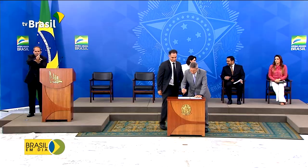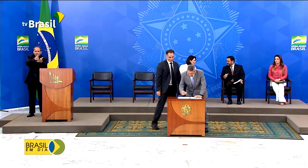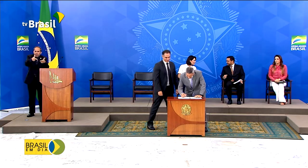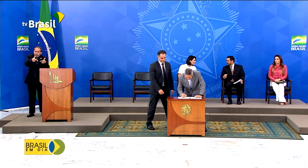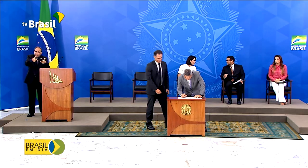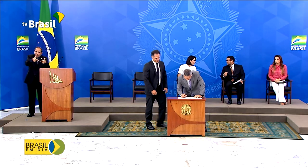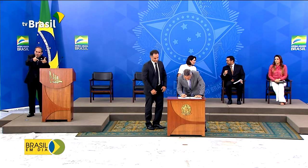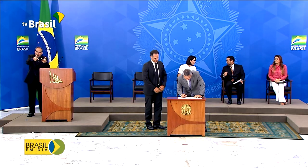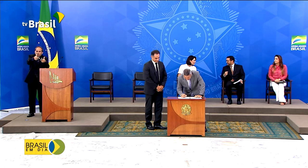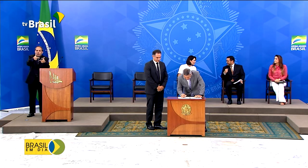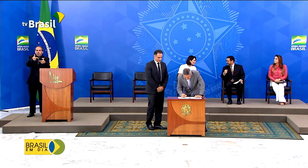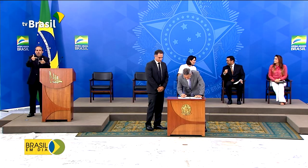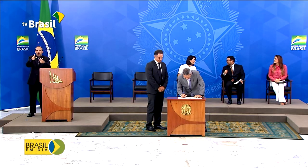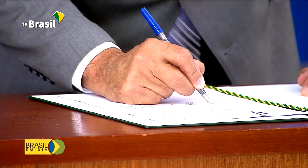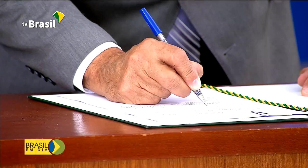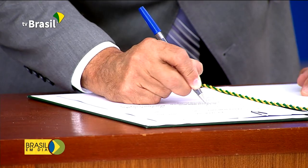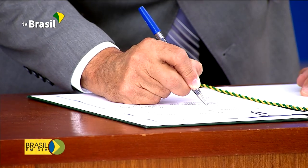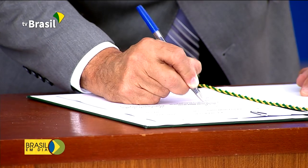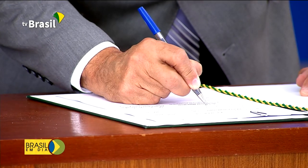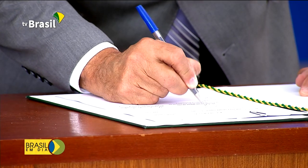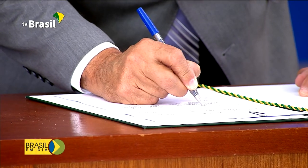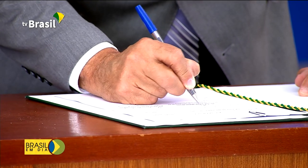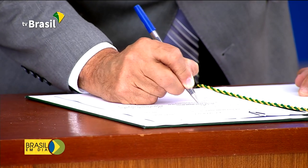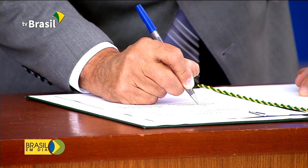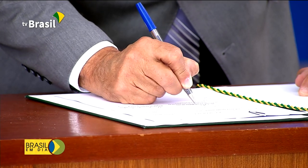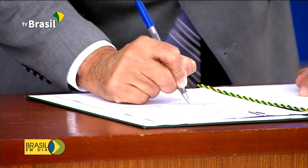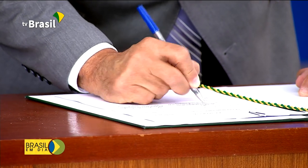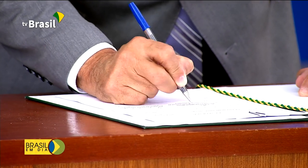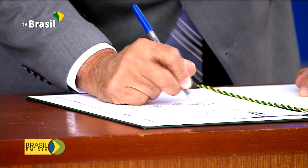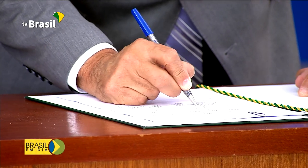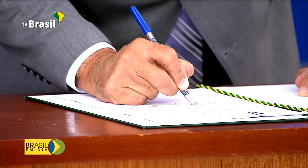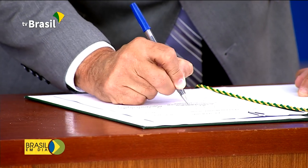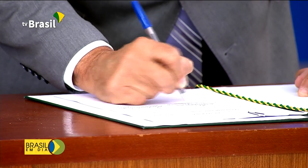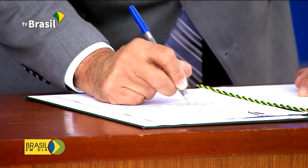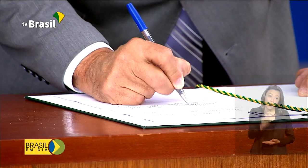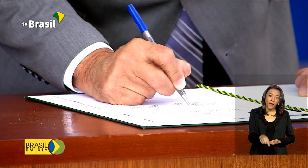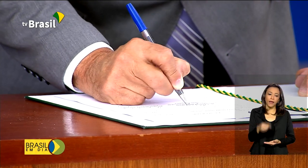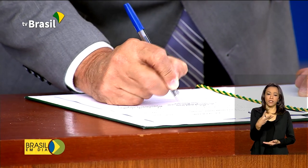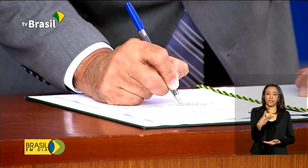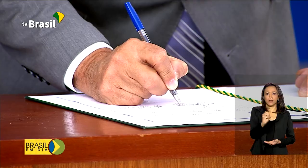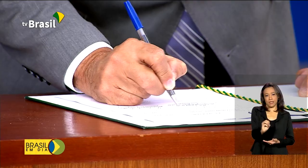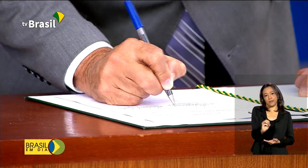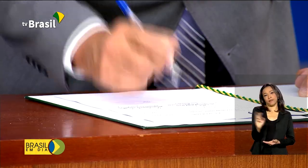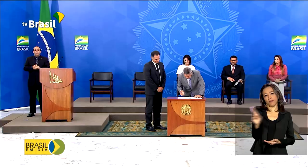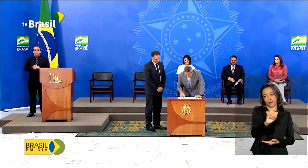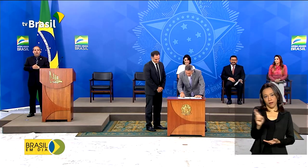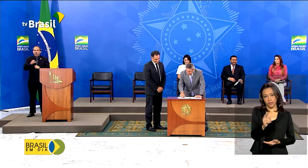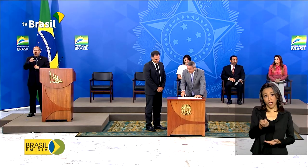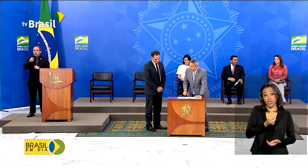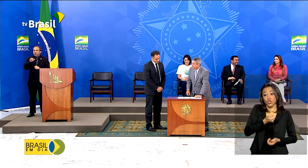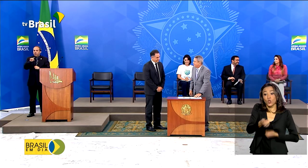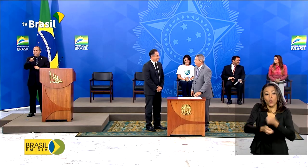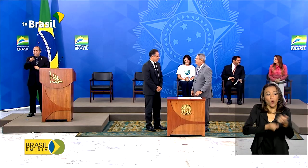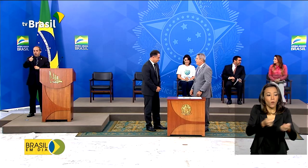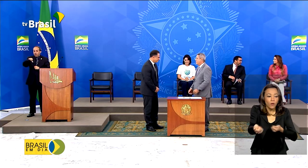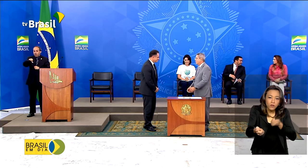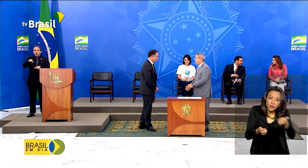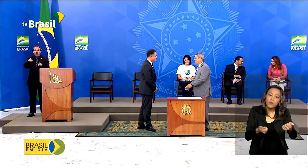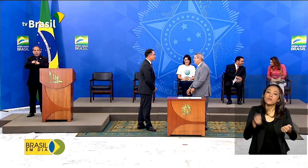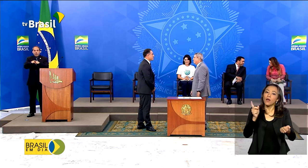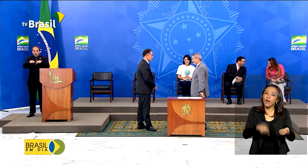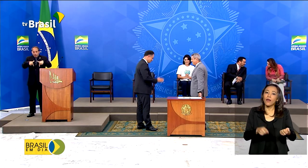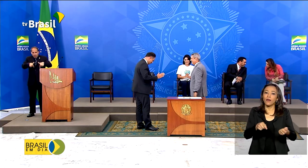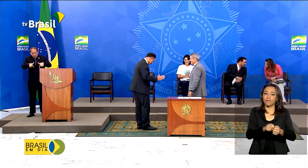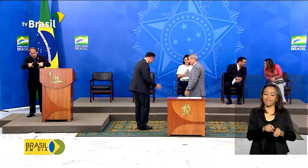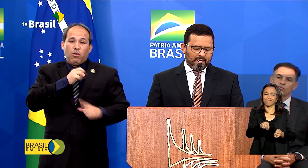cartão de crédito ou transferência bancária. O valor mínimo é de 30 reais. As doações são realizadas na